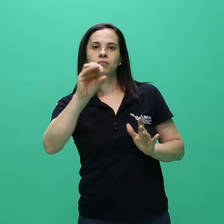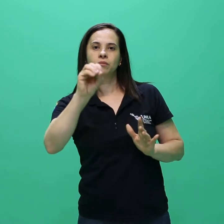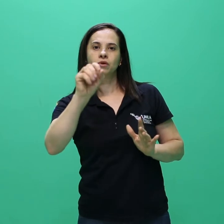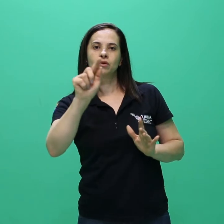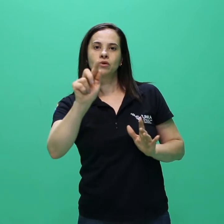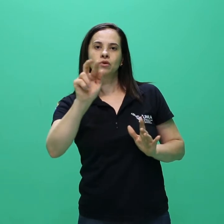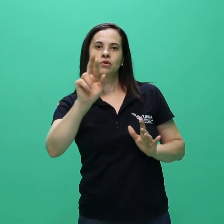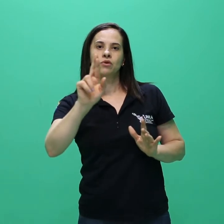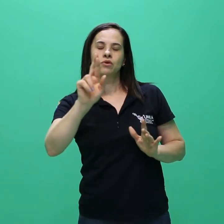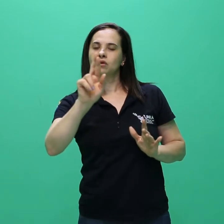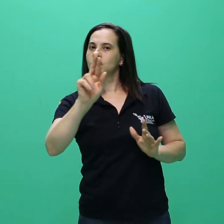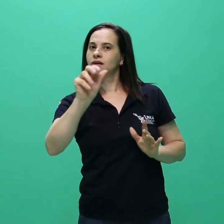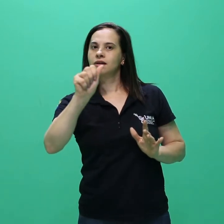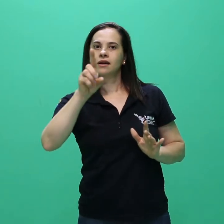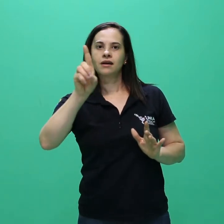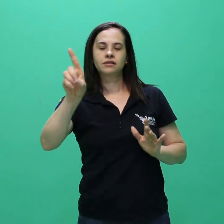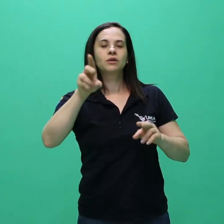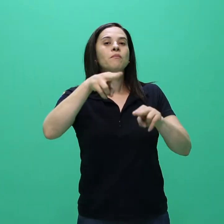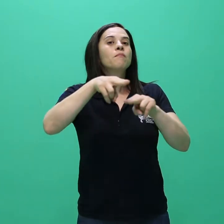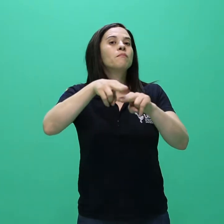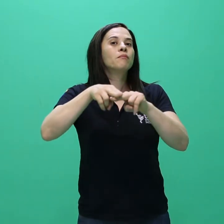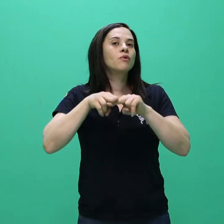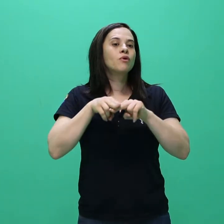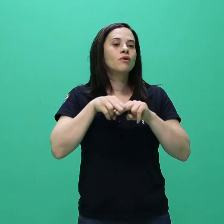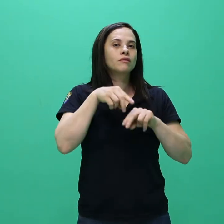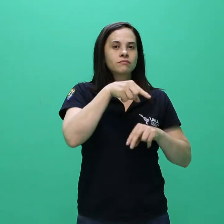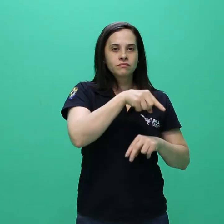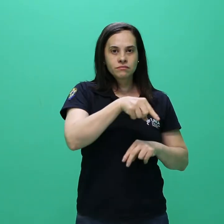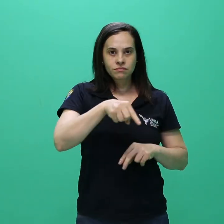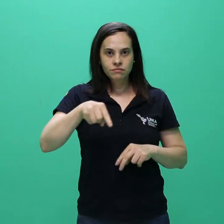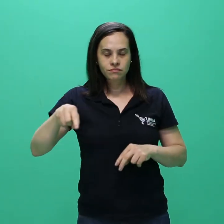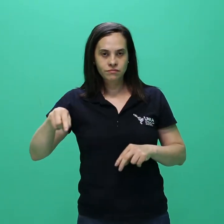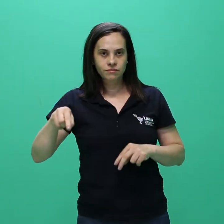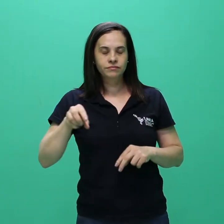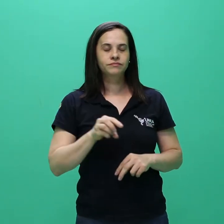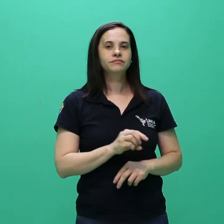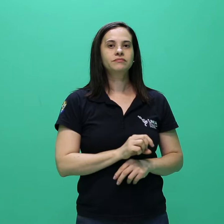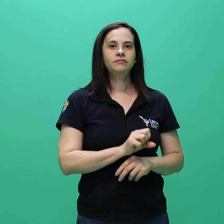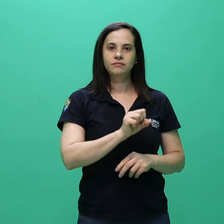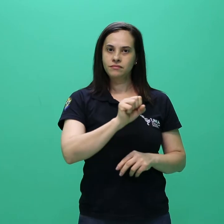.unila.edu.br para dirimir dúvidas.